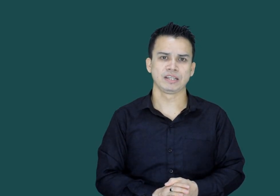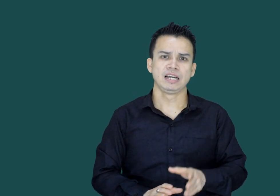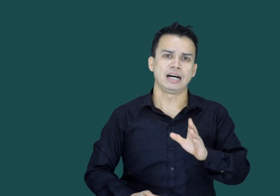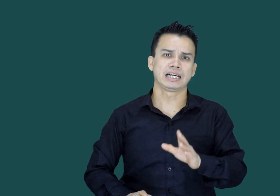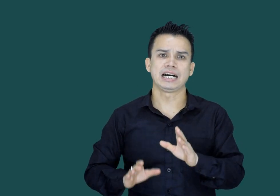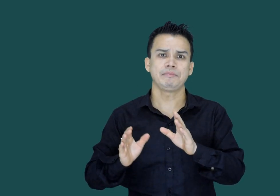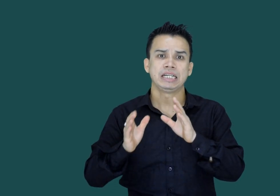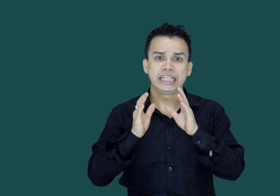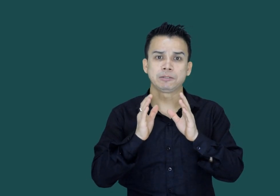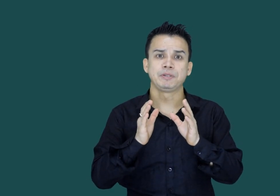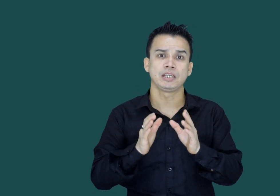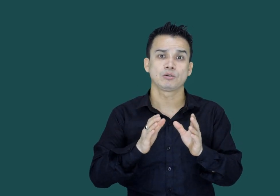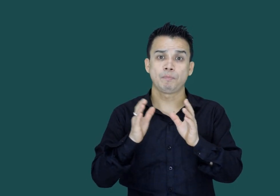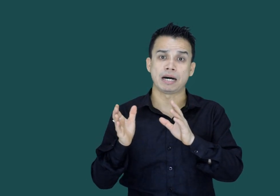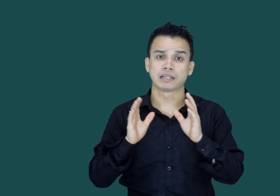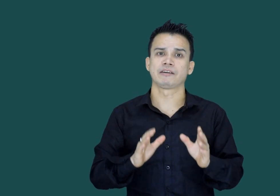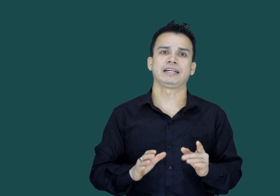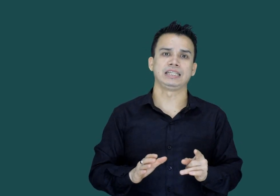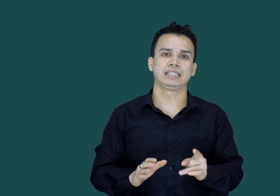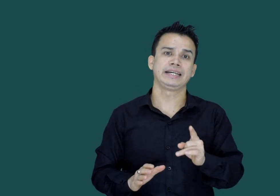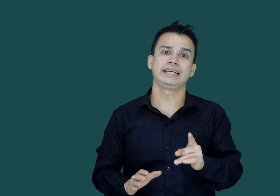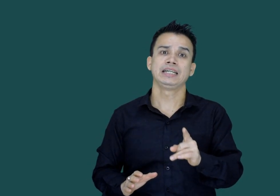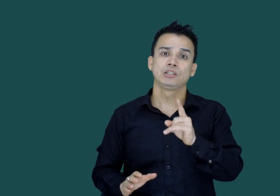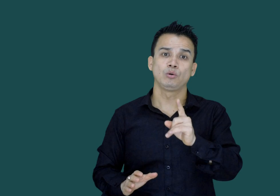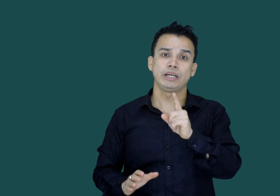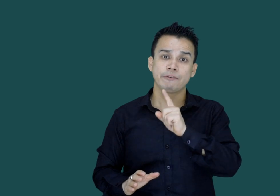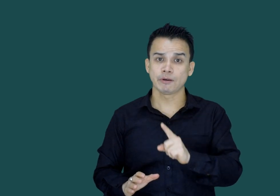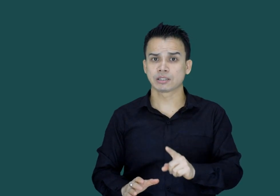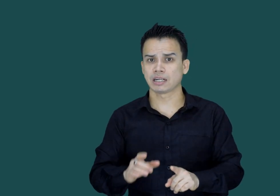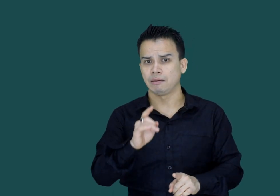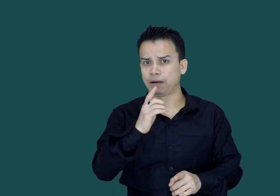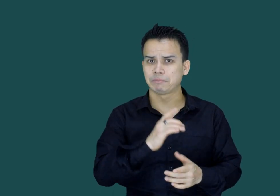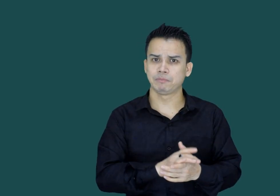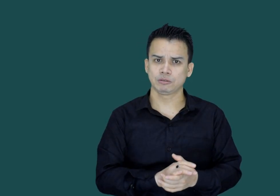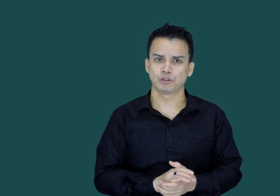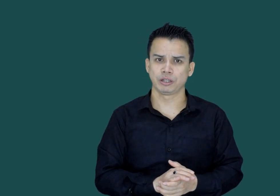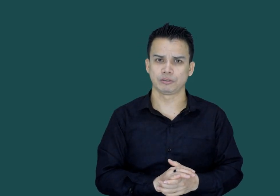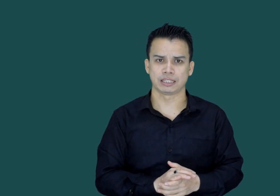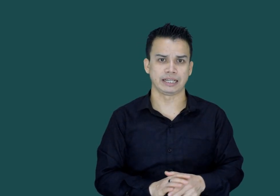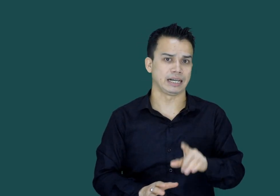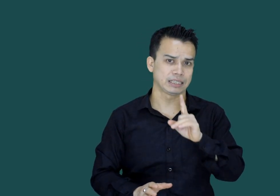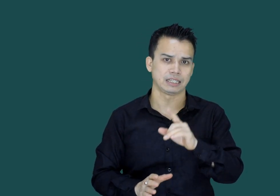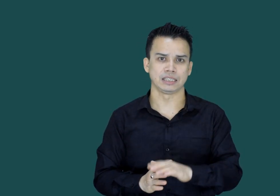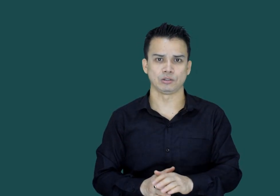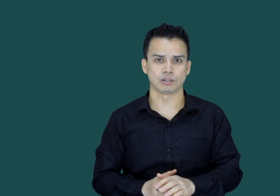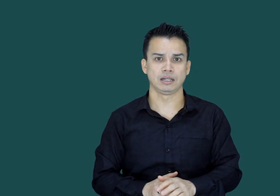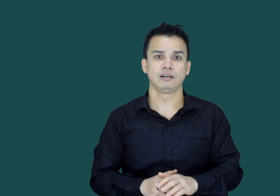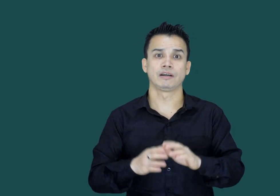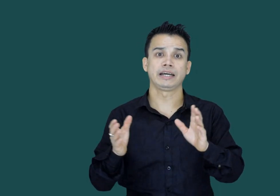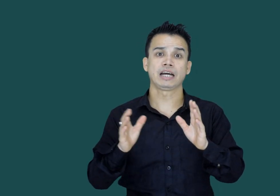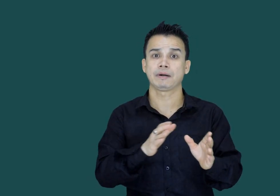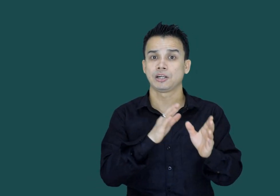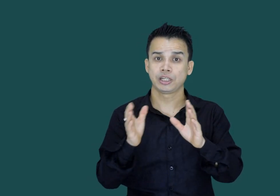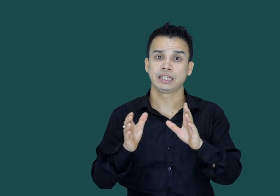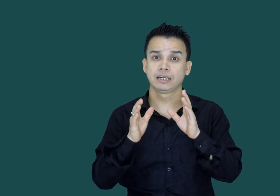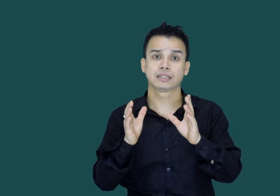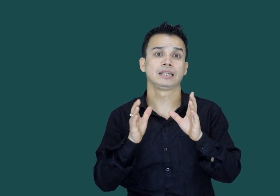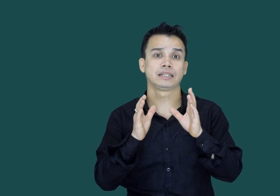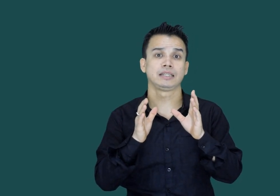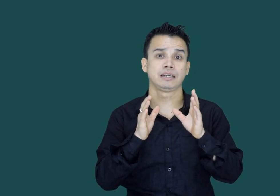اگر ہم اس پیڑیٹ کو پار کروا دیتے ہیں تو انہیں انفرینس کرنا بعد میں بہت مشکل ہو جاتا ہے آسان نہیں ہوگا ورنہ ایک بار نشے کی لگنے کے